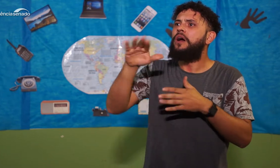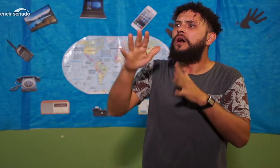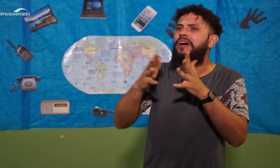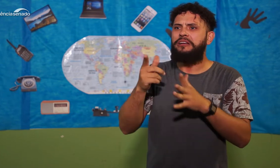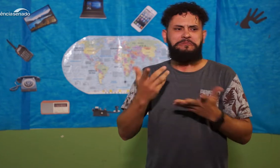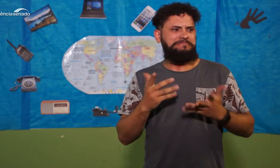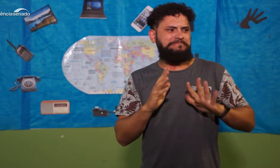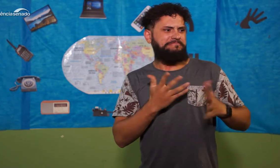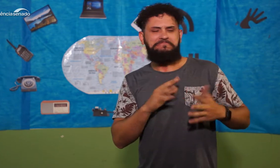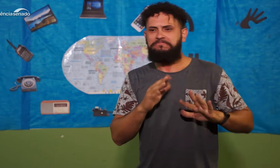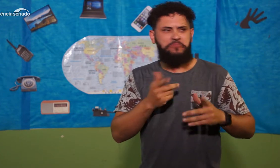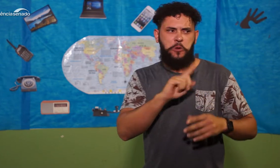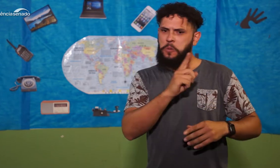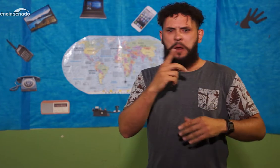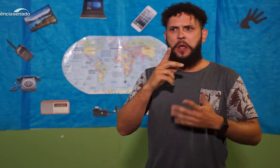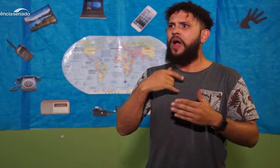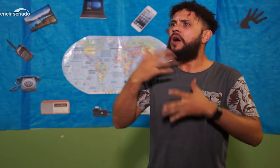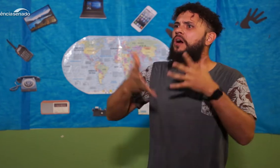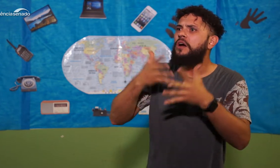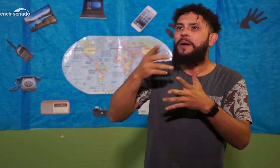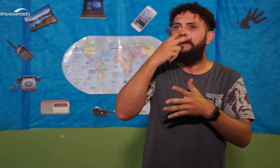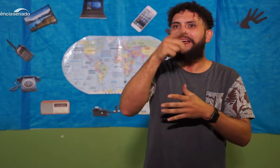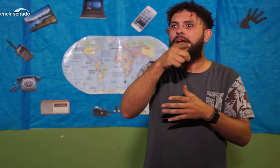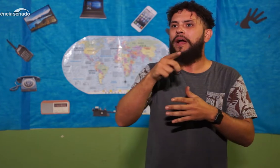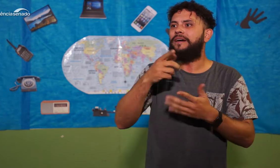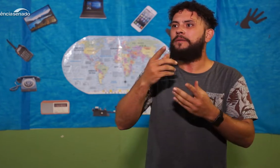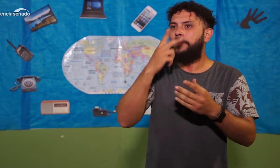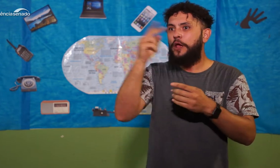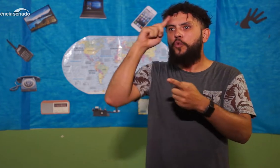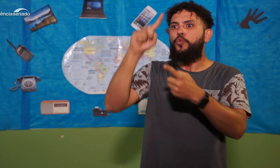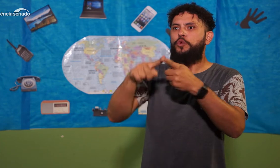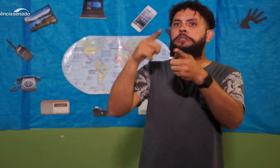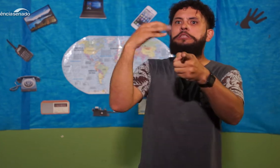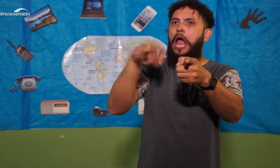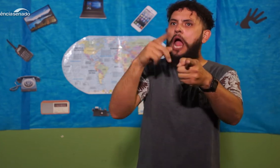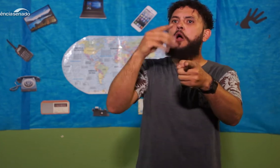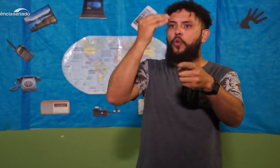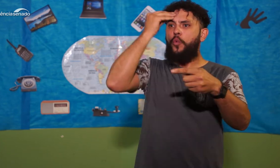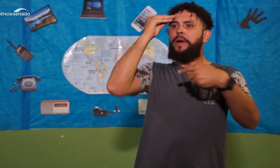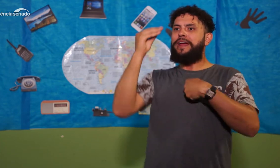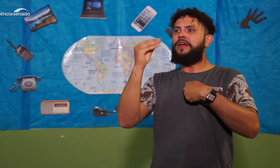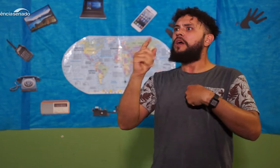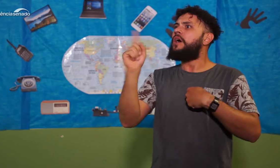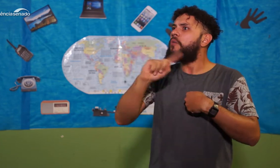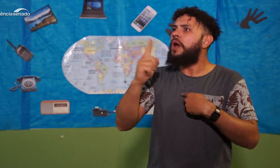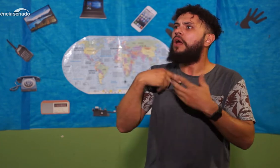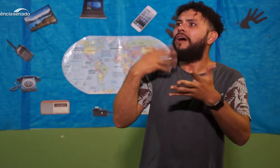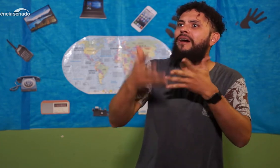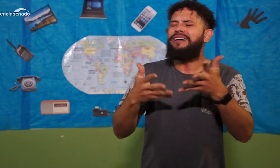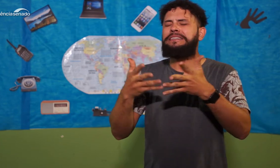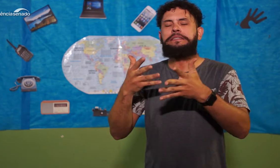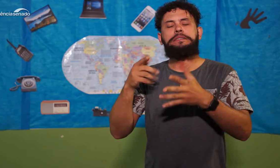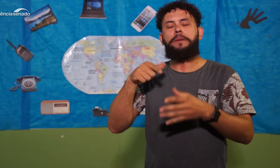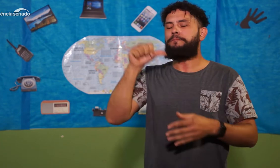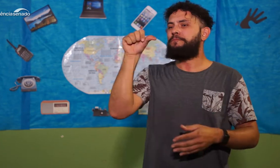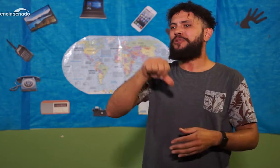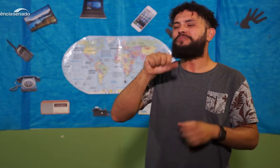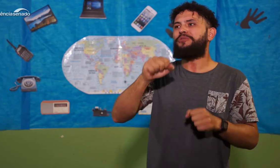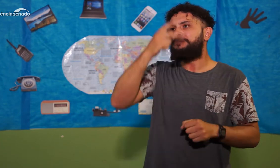e eu não sabia nada do que estava acontecendo, e eu falando que a minha língua era a língua de sinais, e as pessoas não faziam a menor ideia, e começaram a jogar